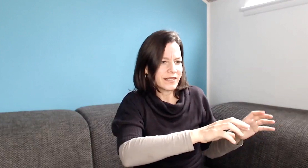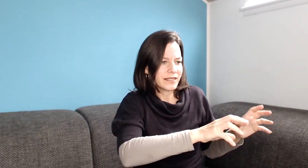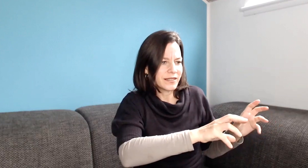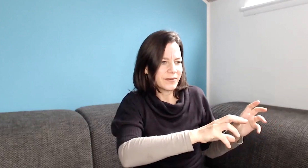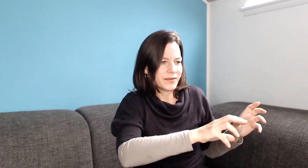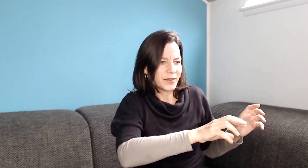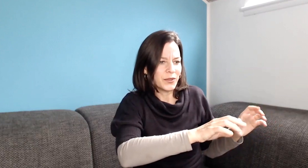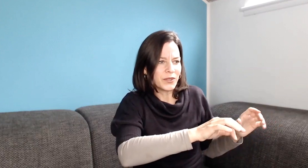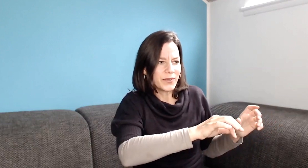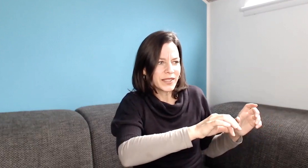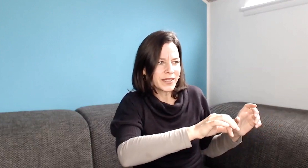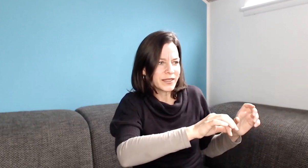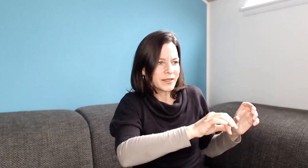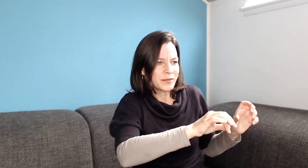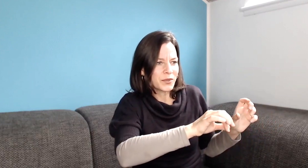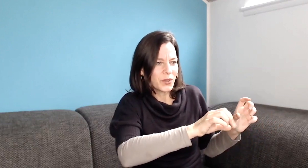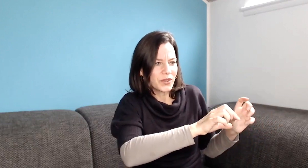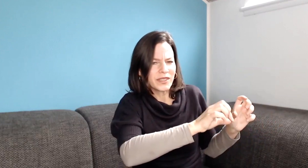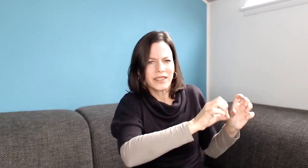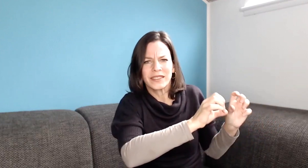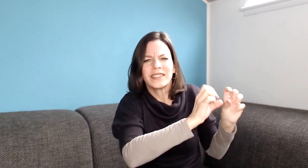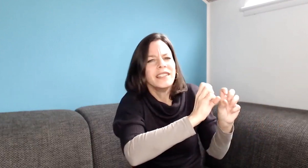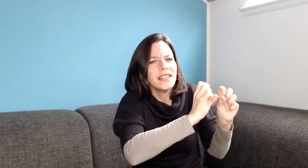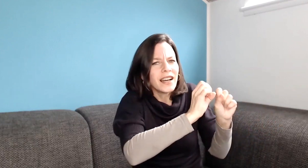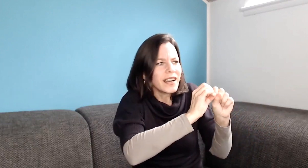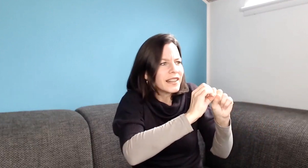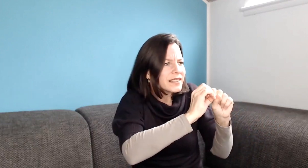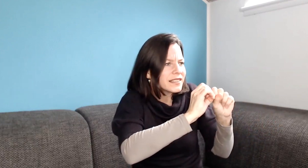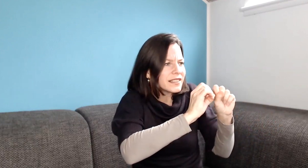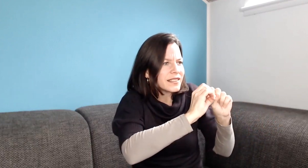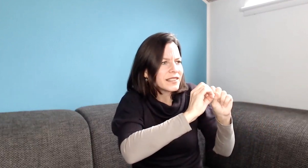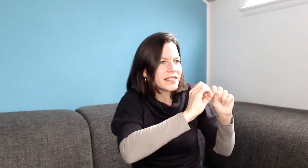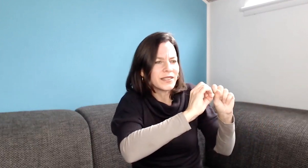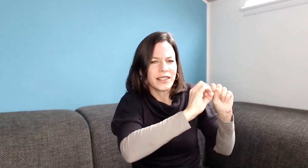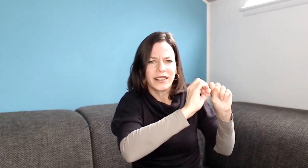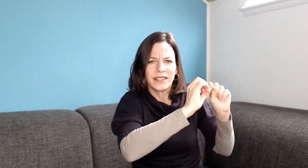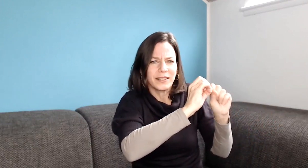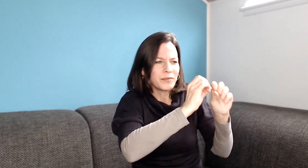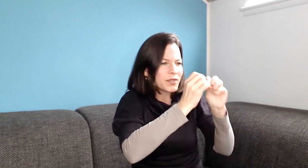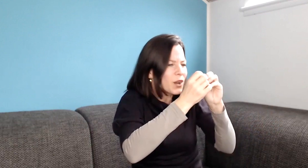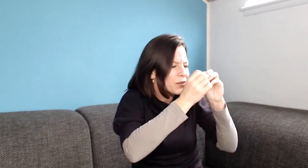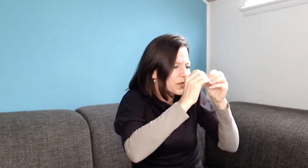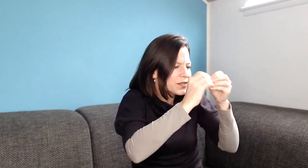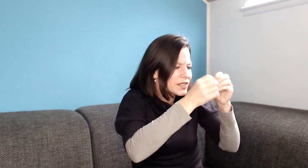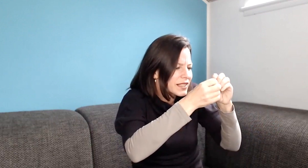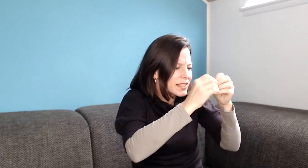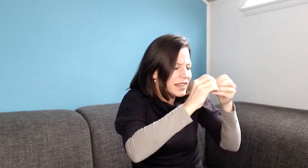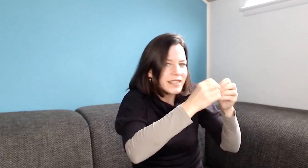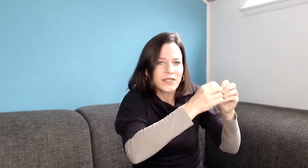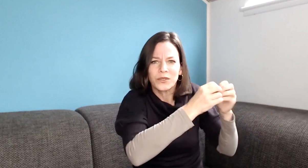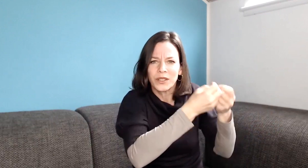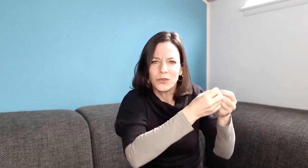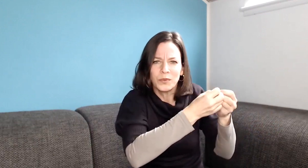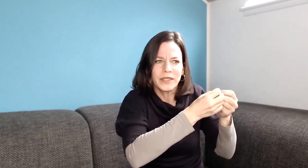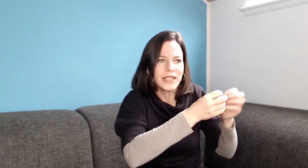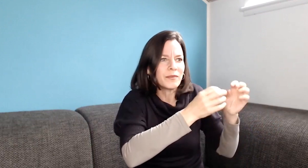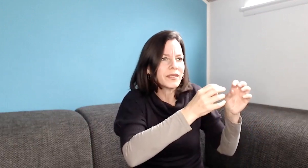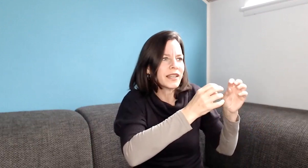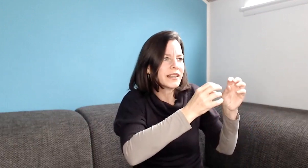irgendwelche besonderen Tierarten, die sie bis aufs Kleinste unter die Lupe nehmen. Sei